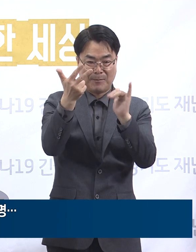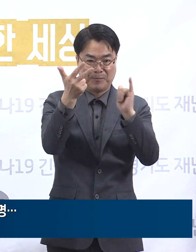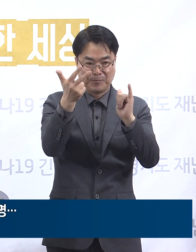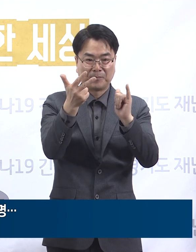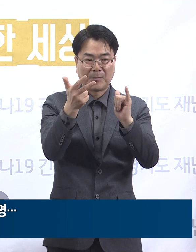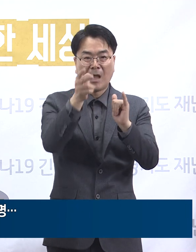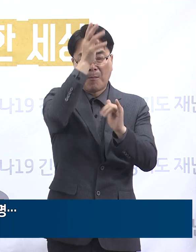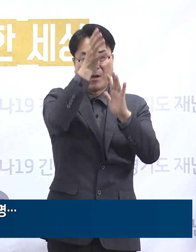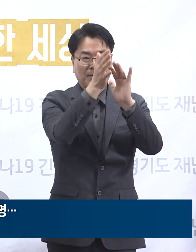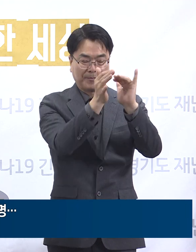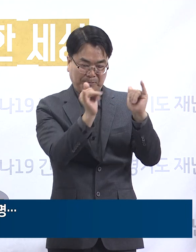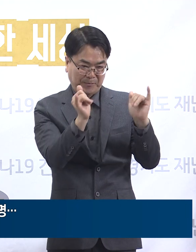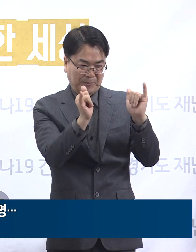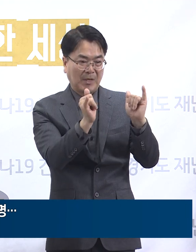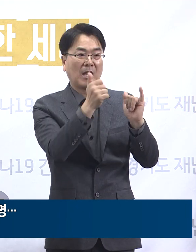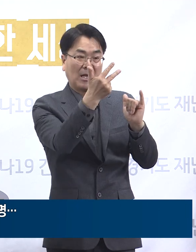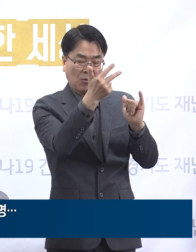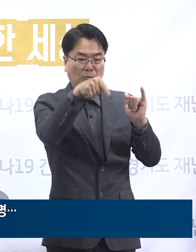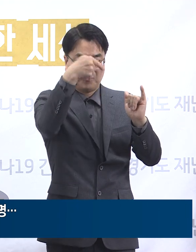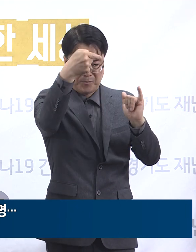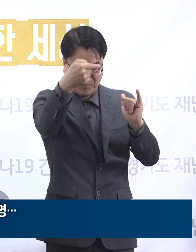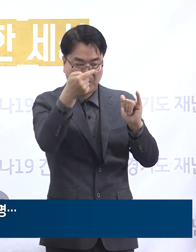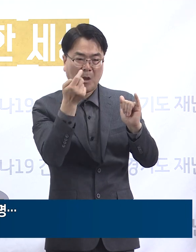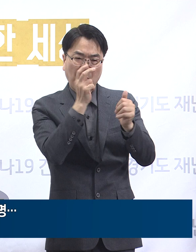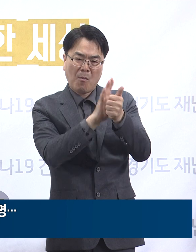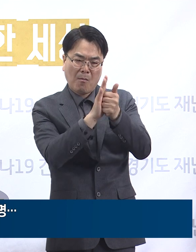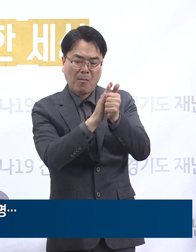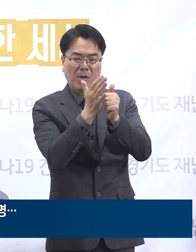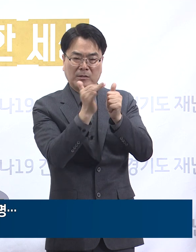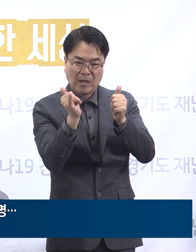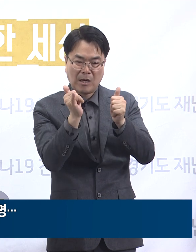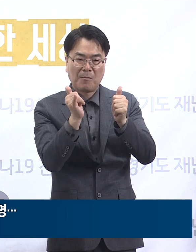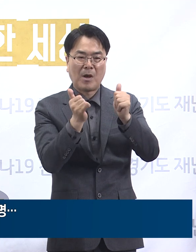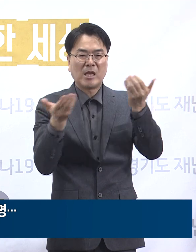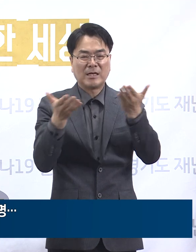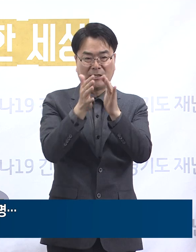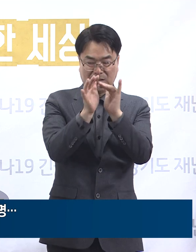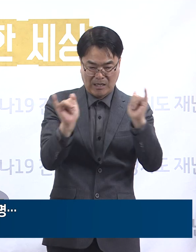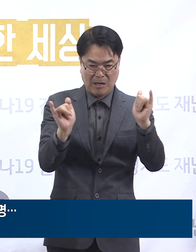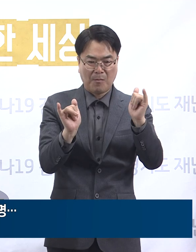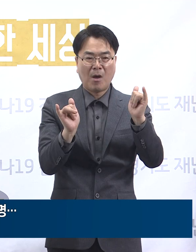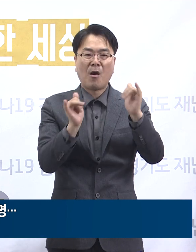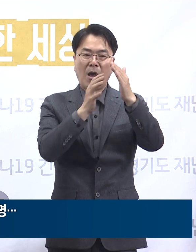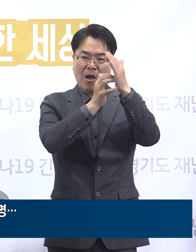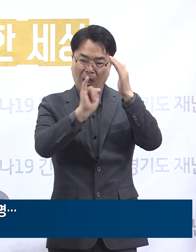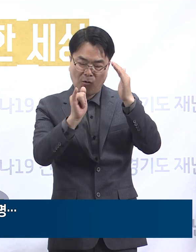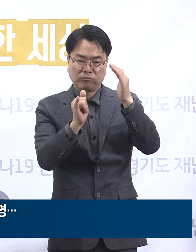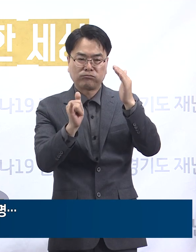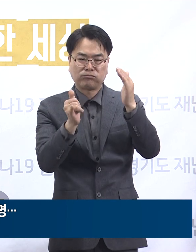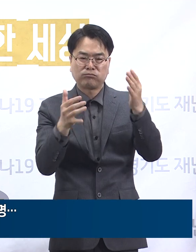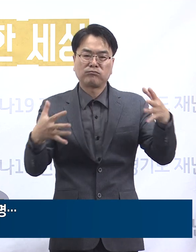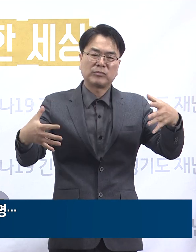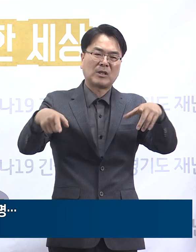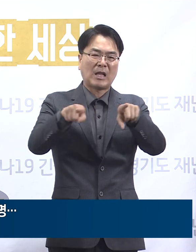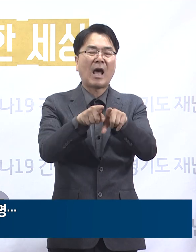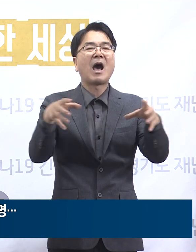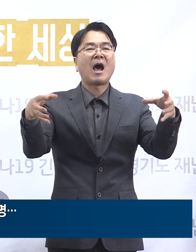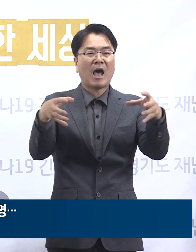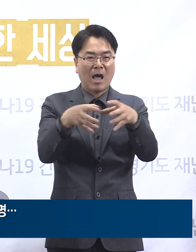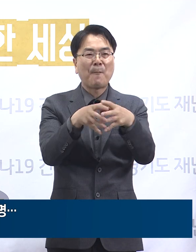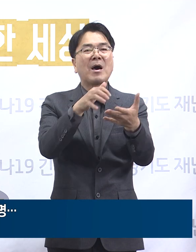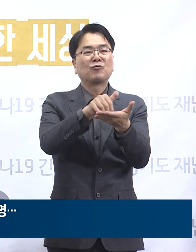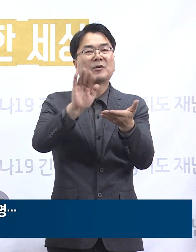21명, 의료진이 4명, 간병인 8명, 직원 2명, 보호자 등이 12명입니다.